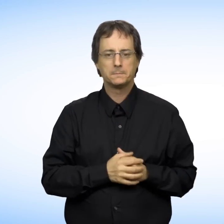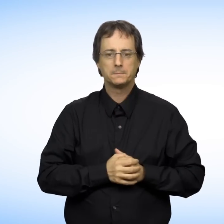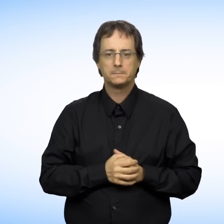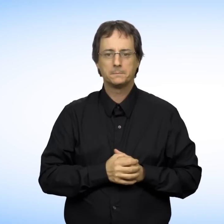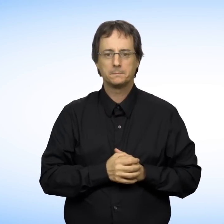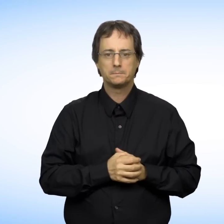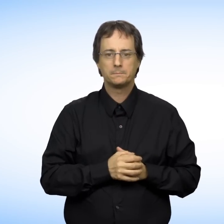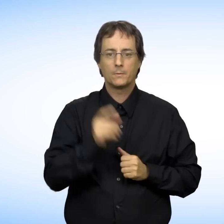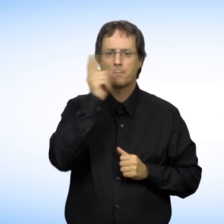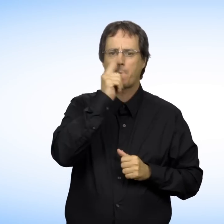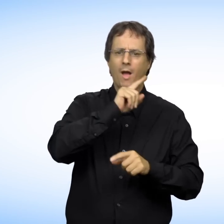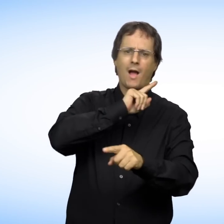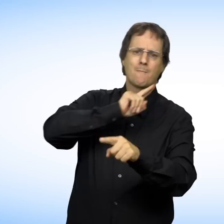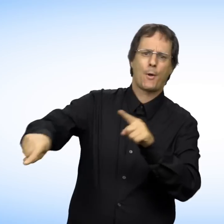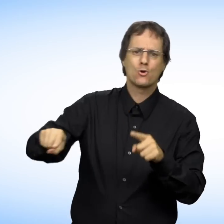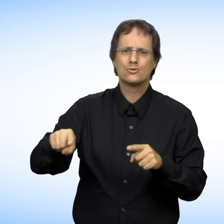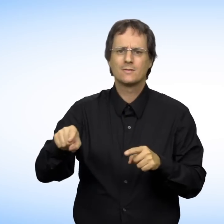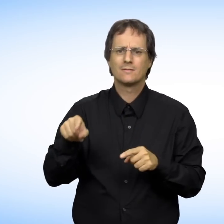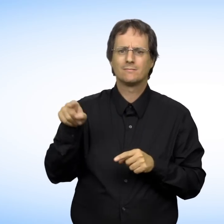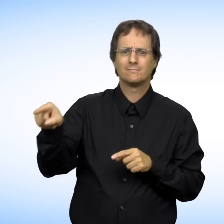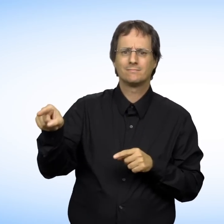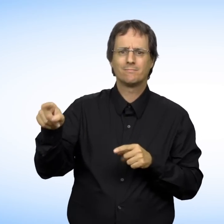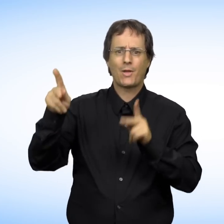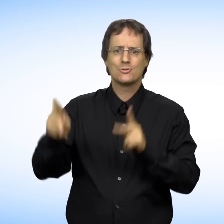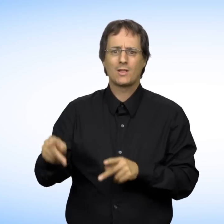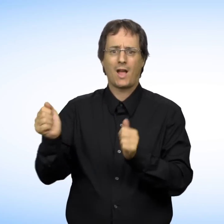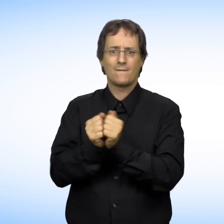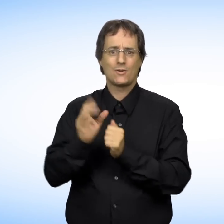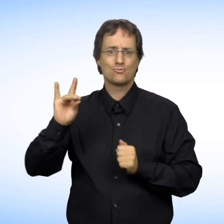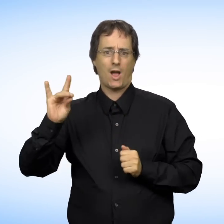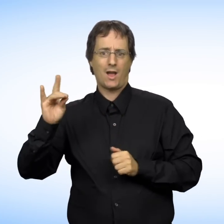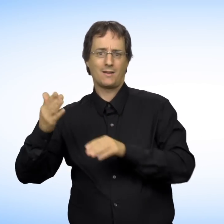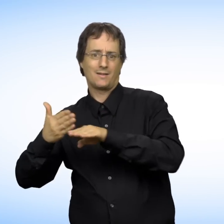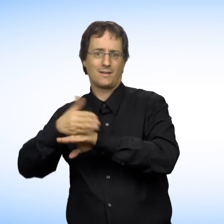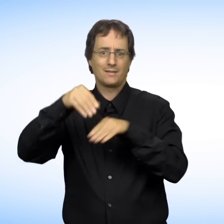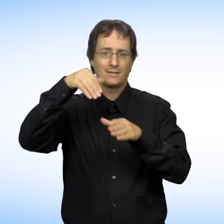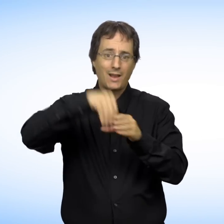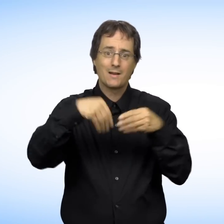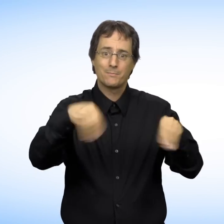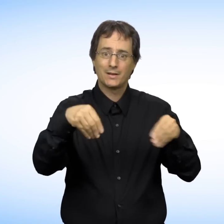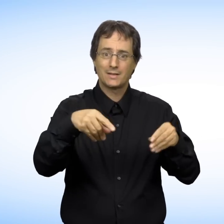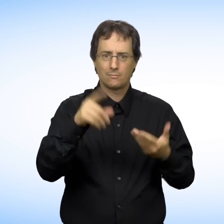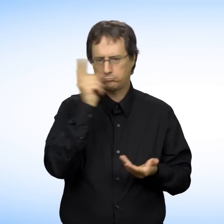Par exemple, on ne peut vous empêcher d'entrer dans un commerce avec votre chien d'assistance